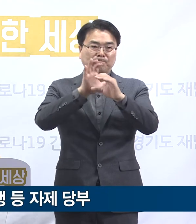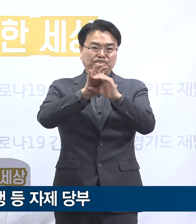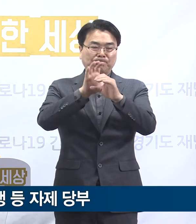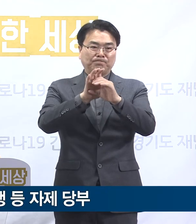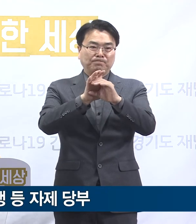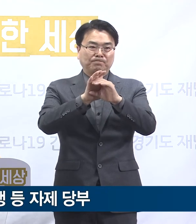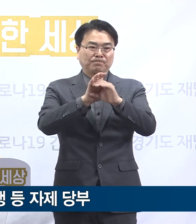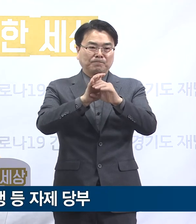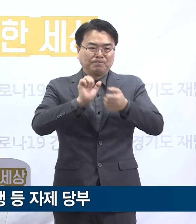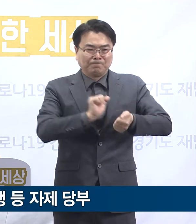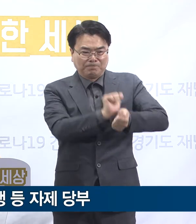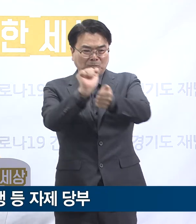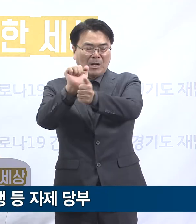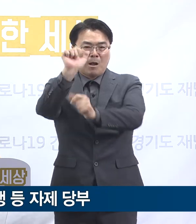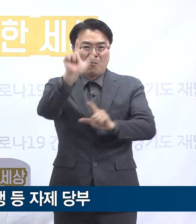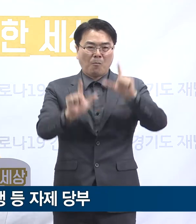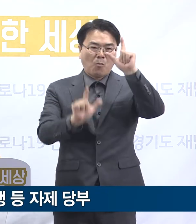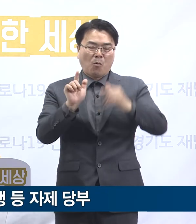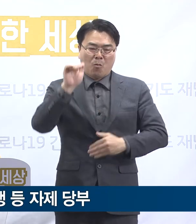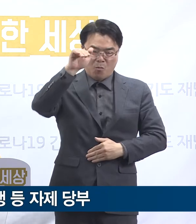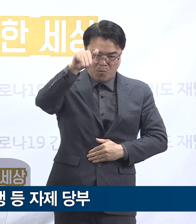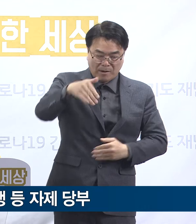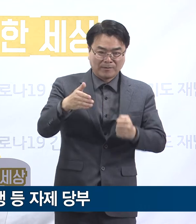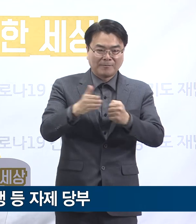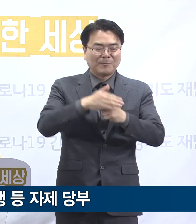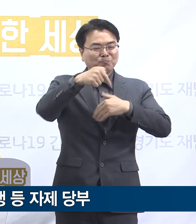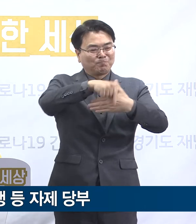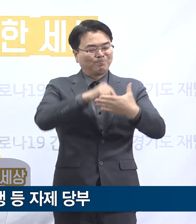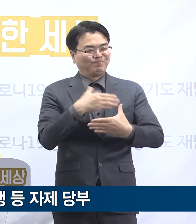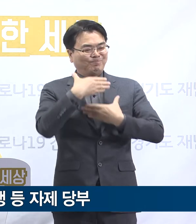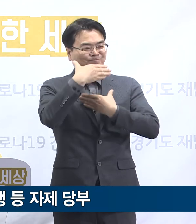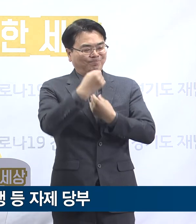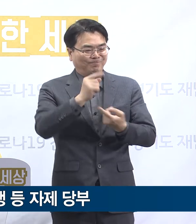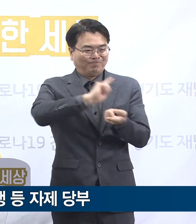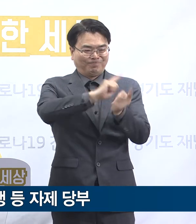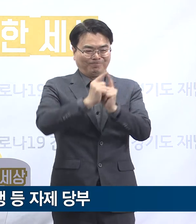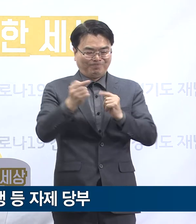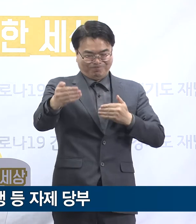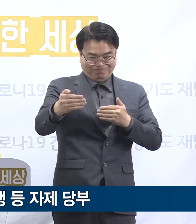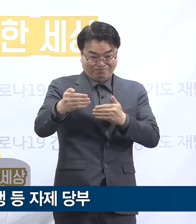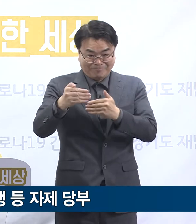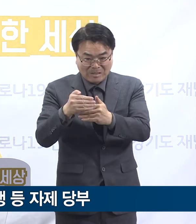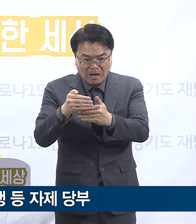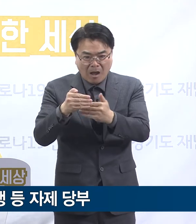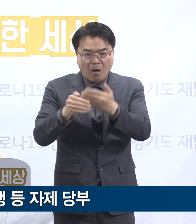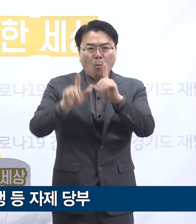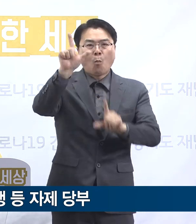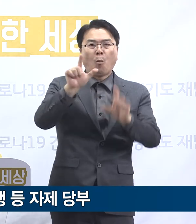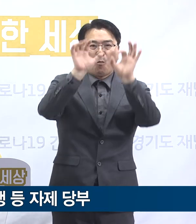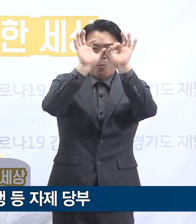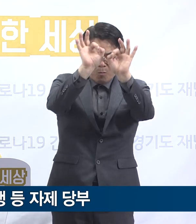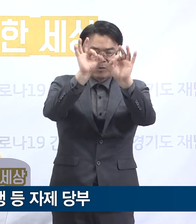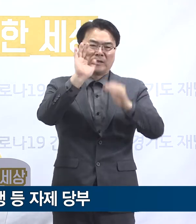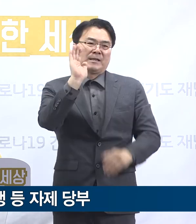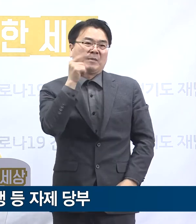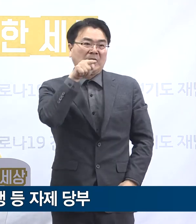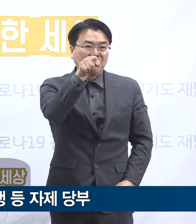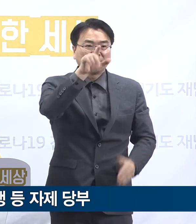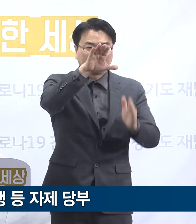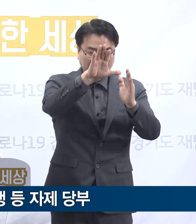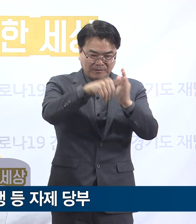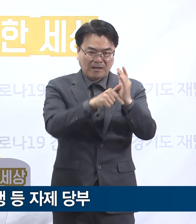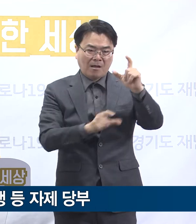추세가 진정세를 보이고 있어 안심하며 물리적 거리 두기에 조금씩 느슨해지는 모습이 나타나고 있습니다. 그러나 이럴